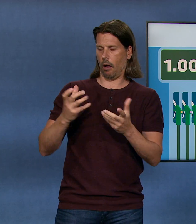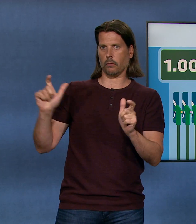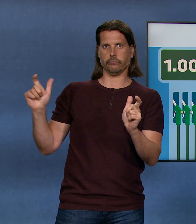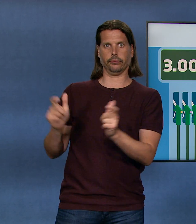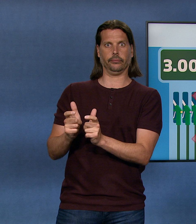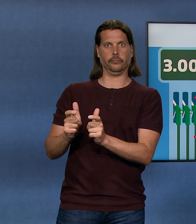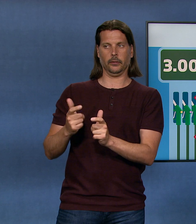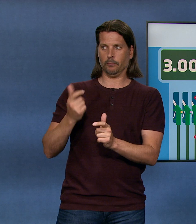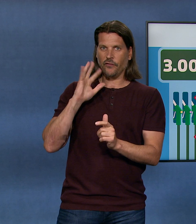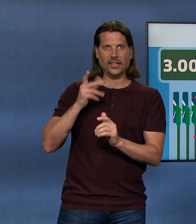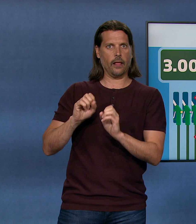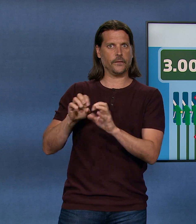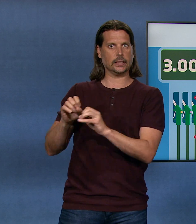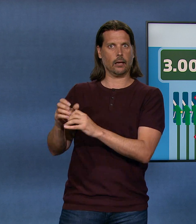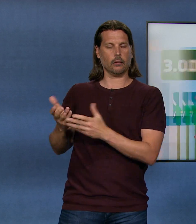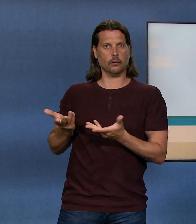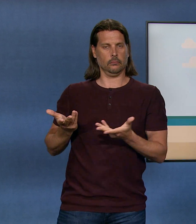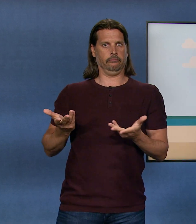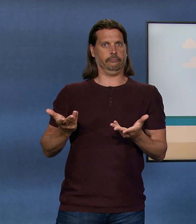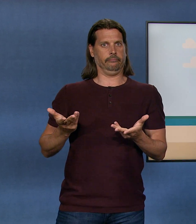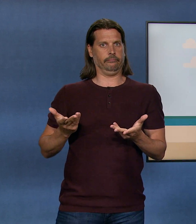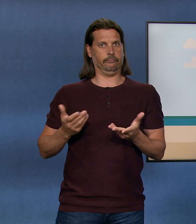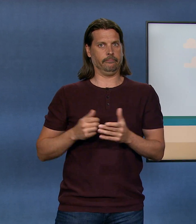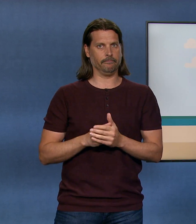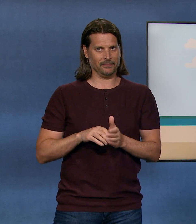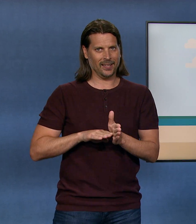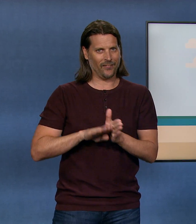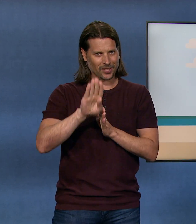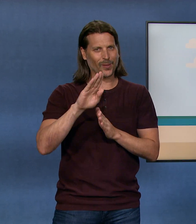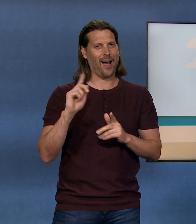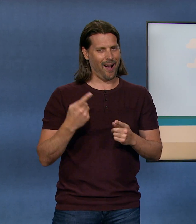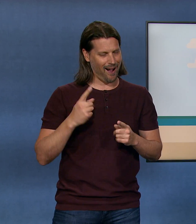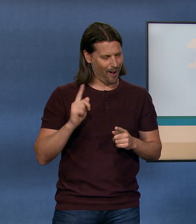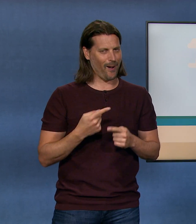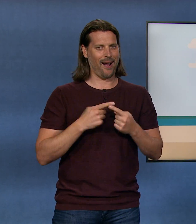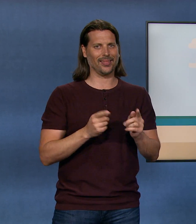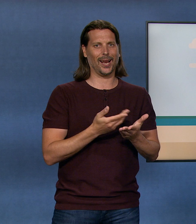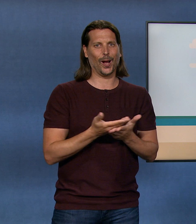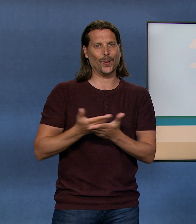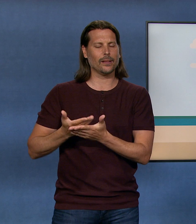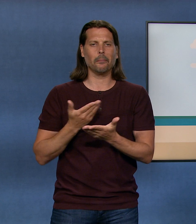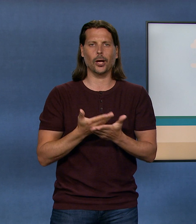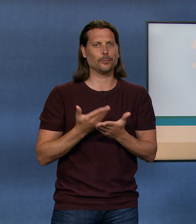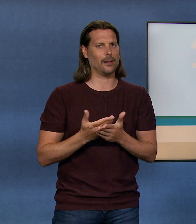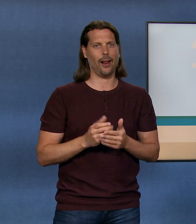auf viele Sachen verzichten. Ein weiterer Grund für die Inflation ist die Corona-Pandemie.